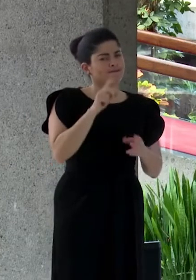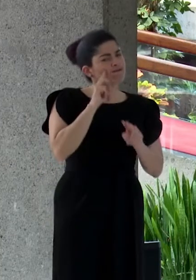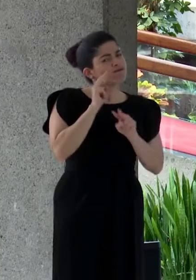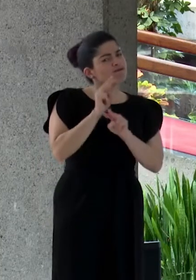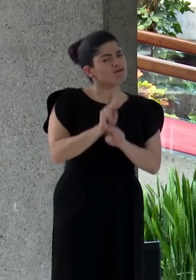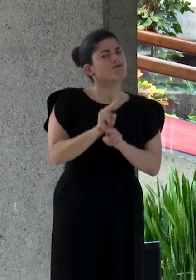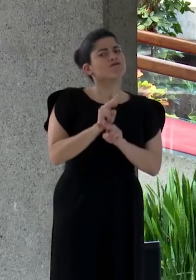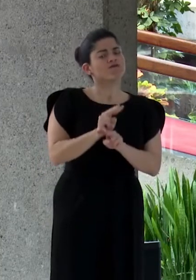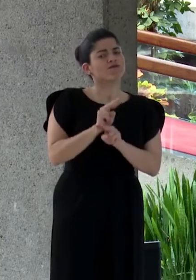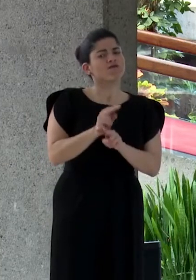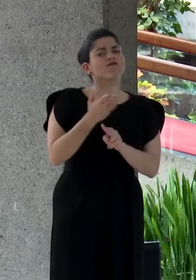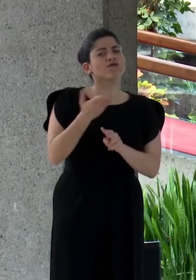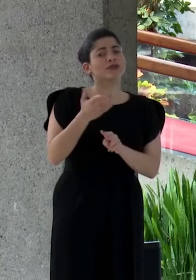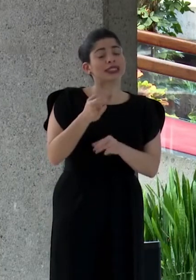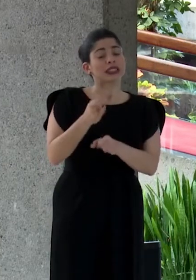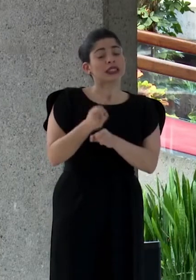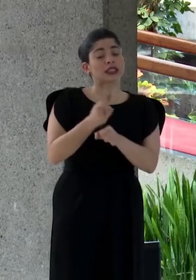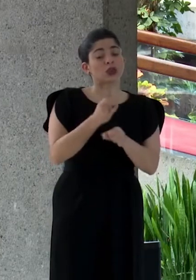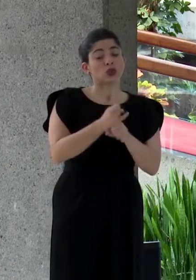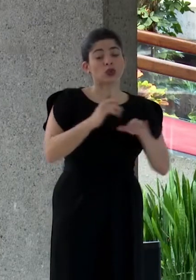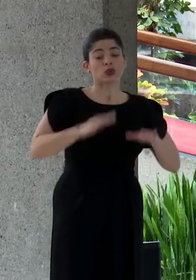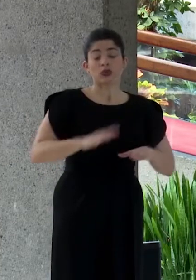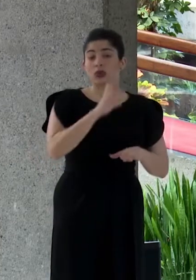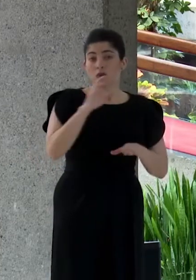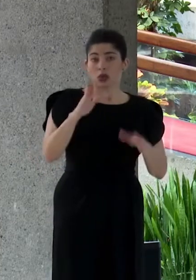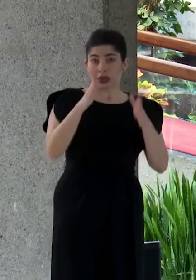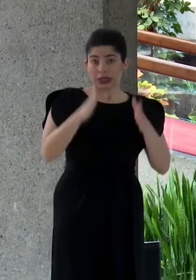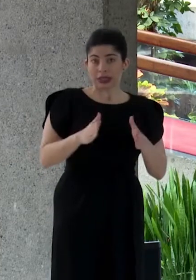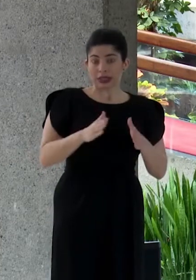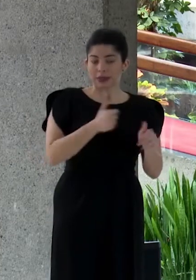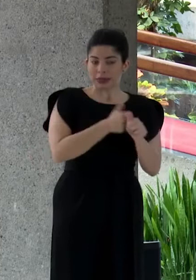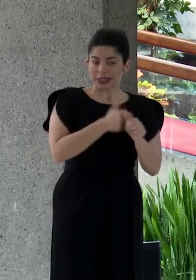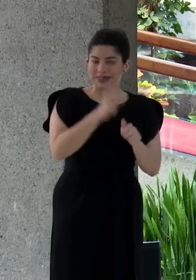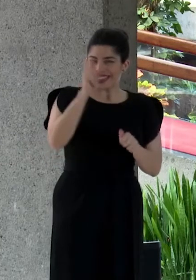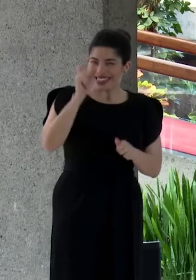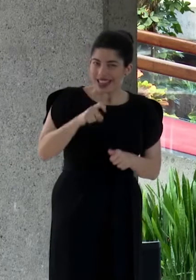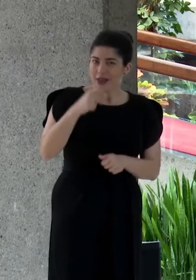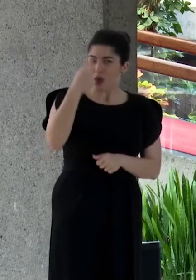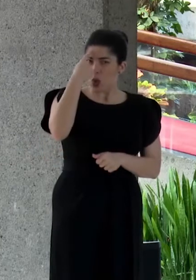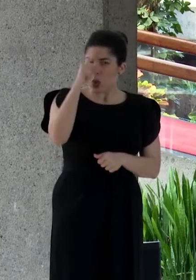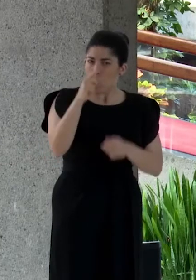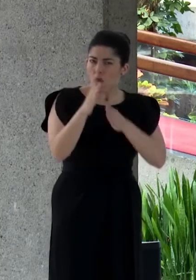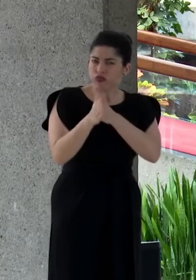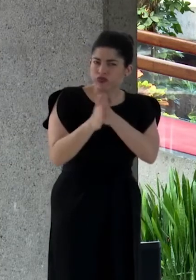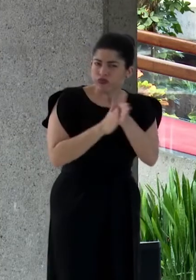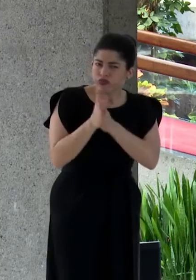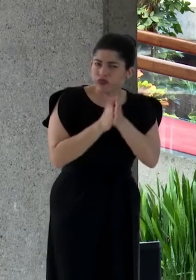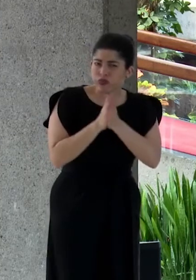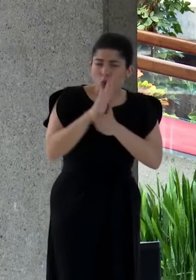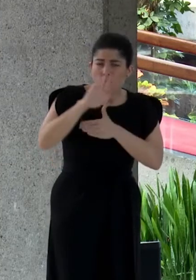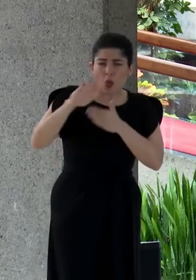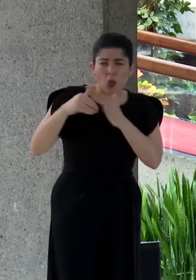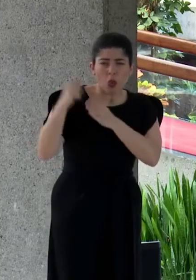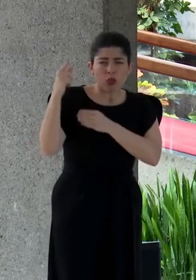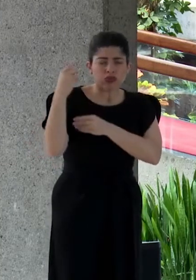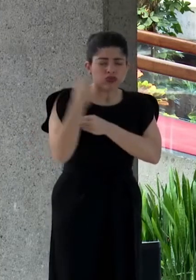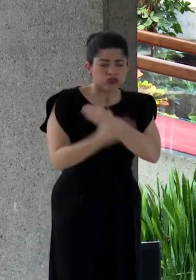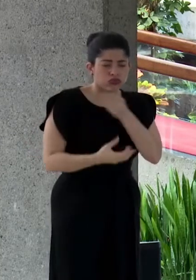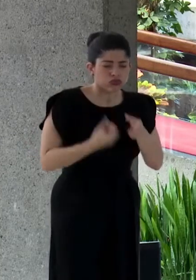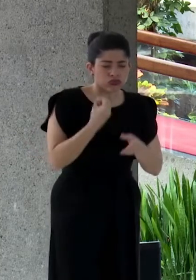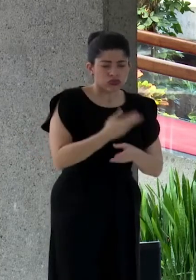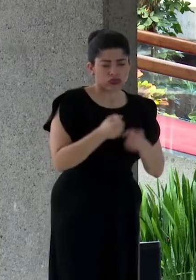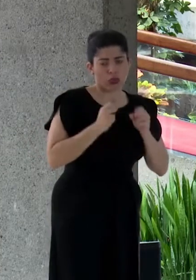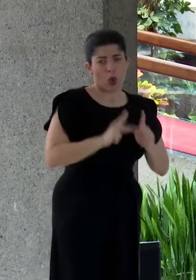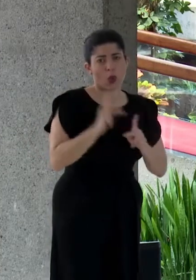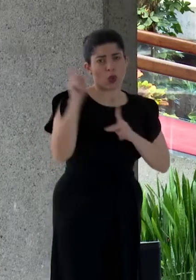porque las instituciones costarricenses logren para aprovechar al máximo cada una de las oportunidades que